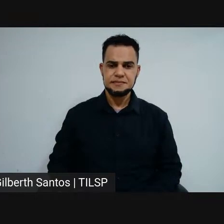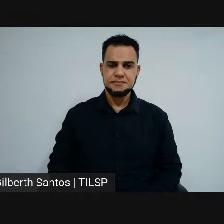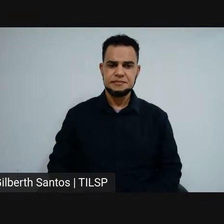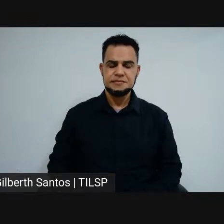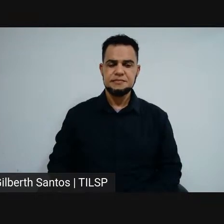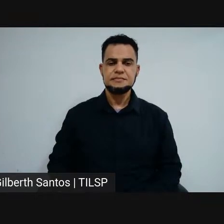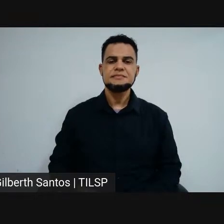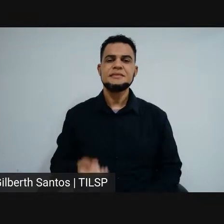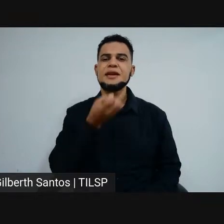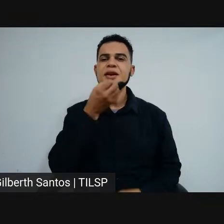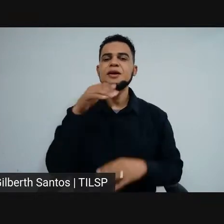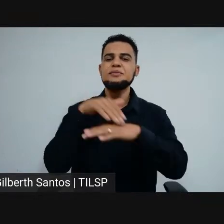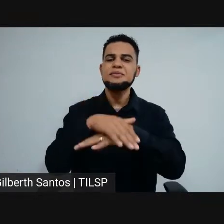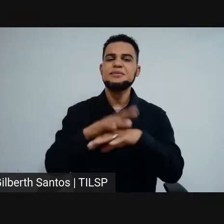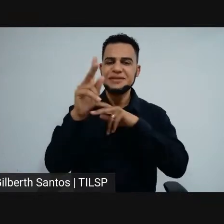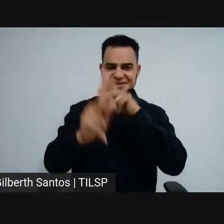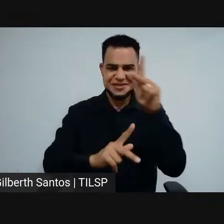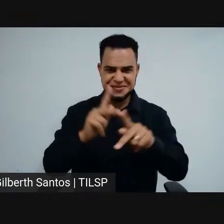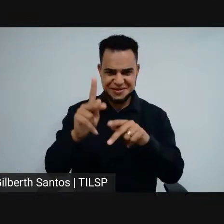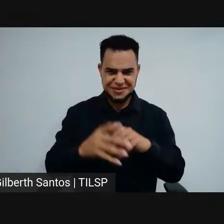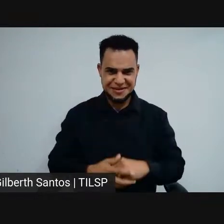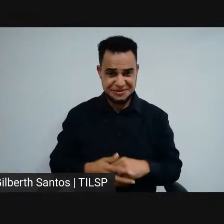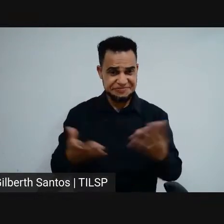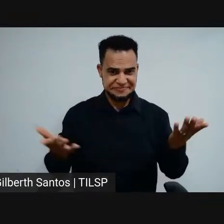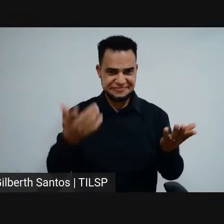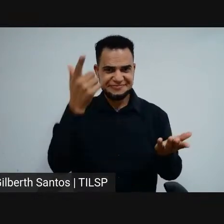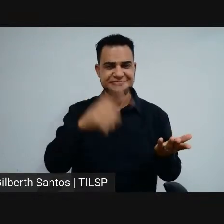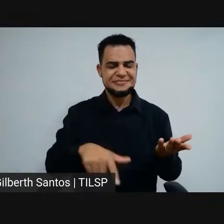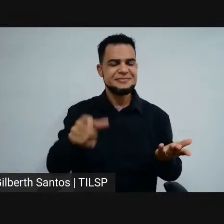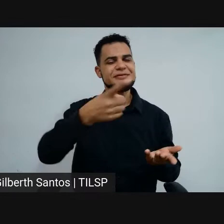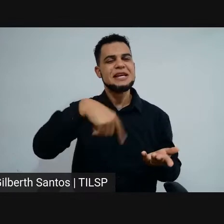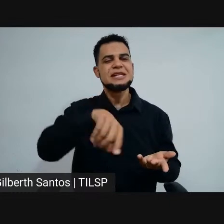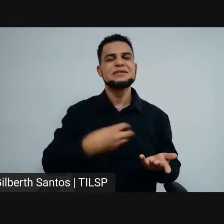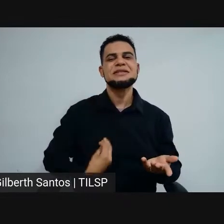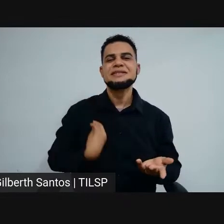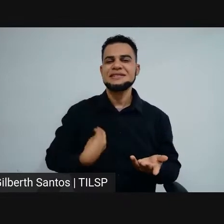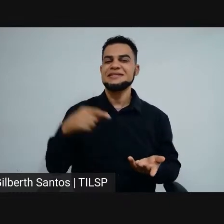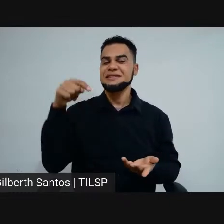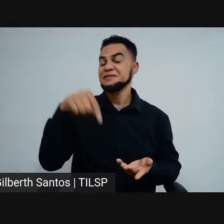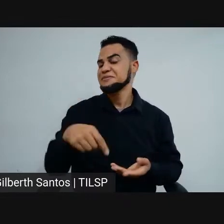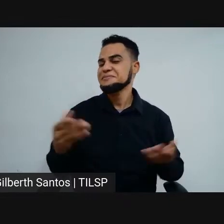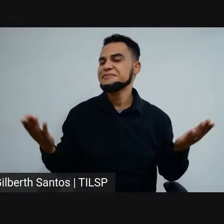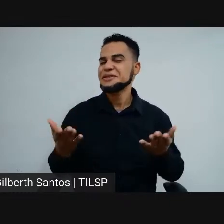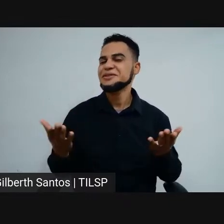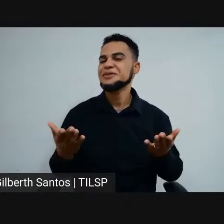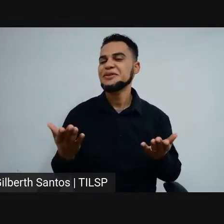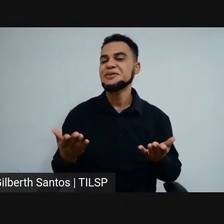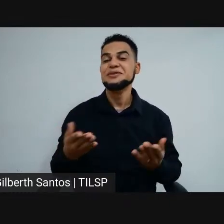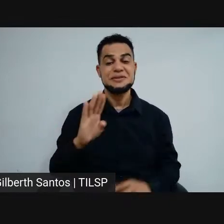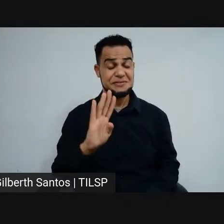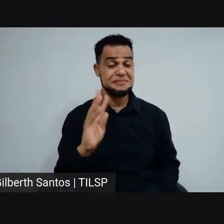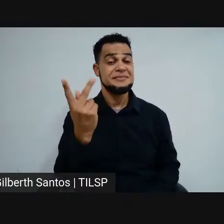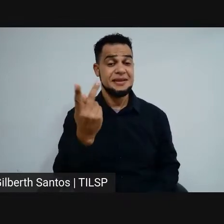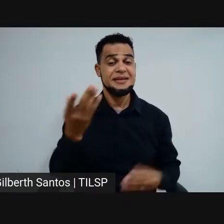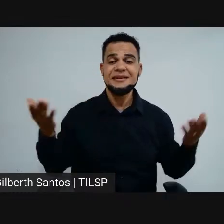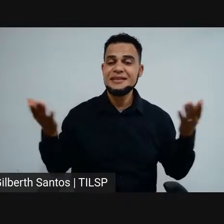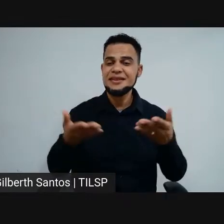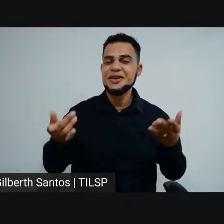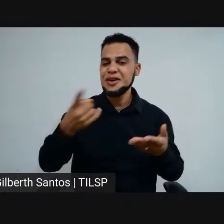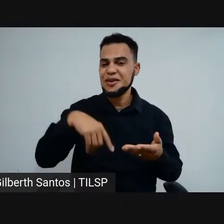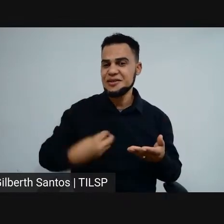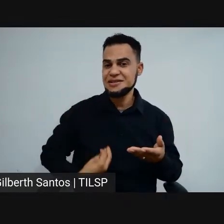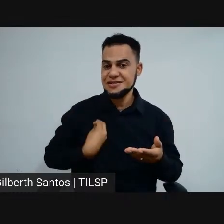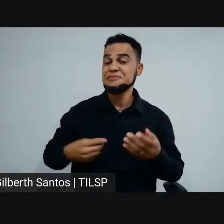Boa noite, pessoal! Mais uma vez nós aqui em Belo Horizonte. Dessa vez a gente está no prédio da